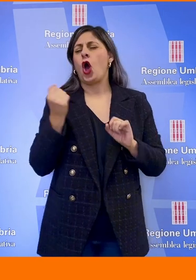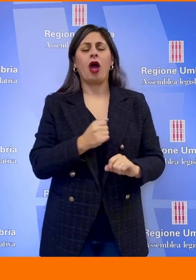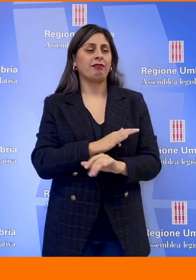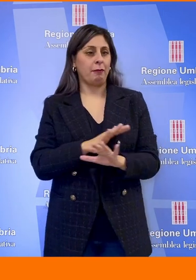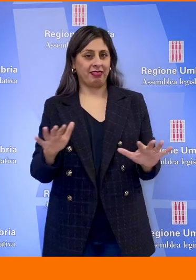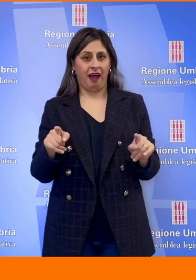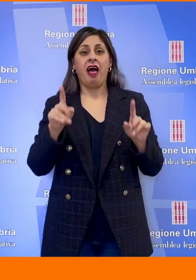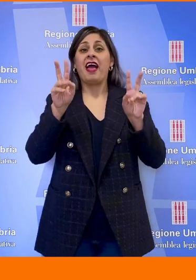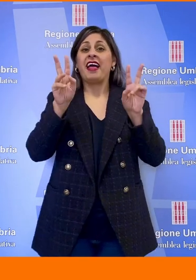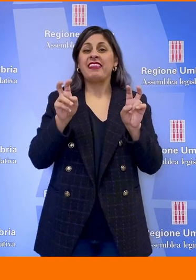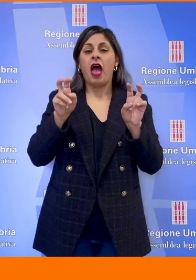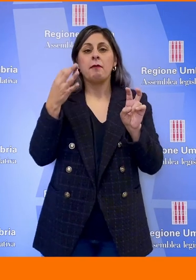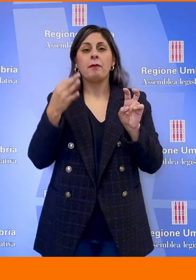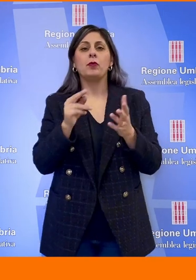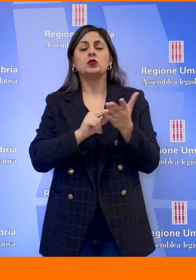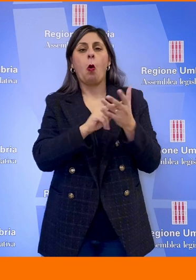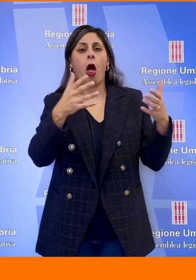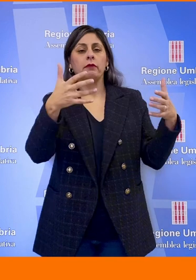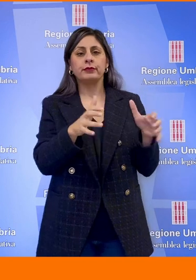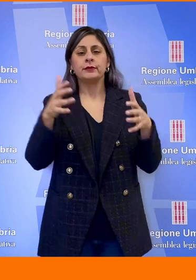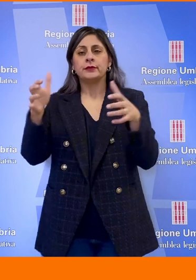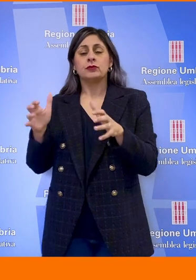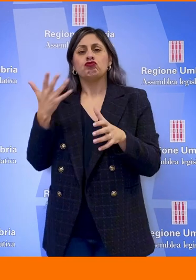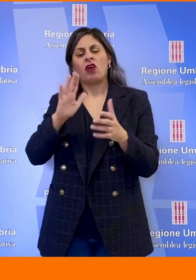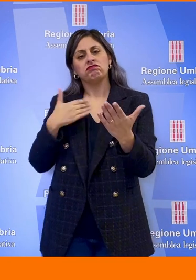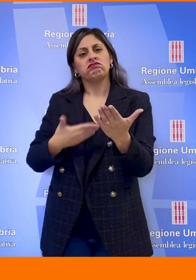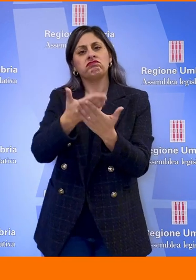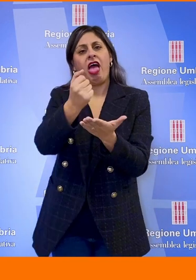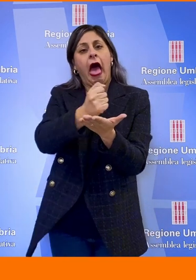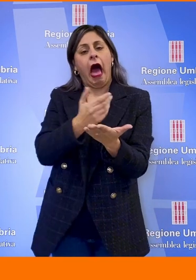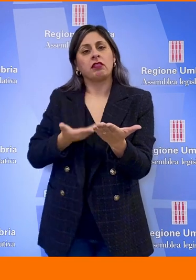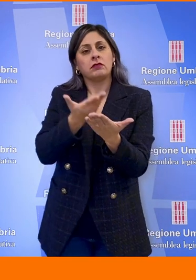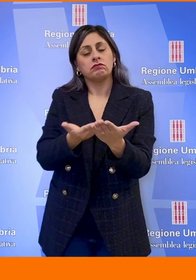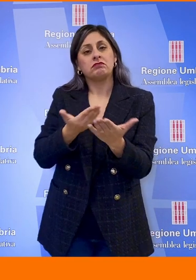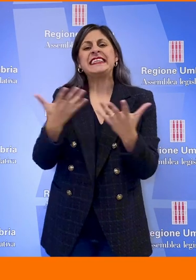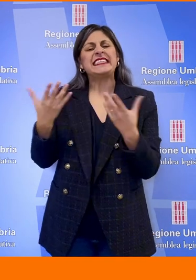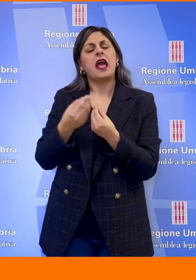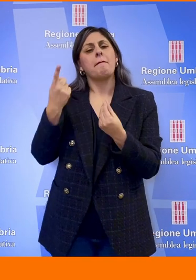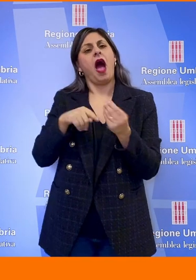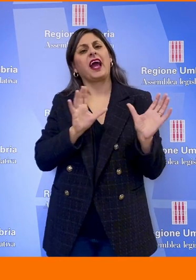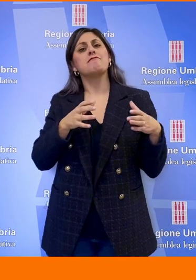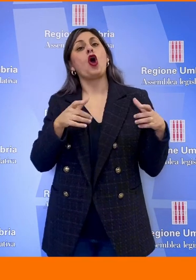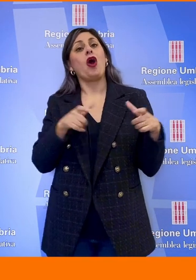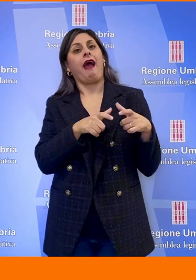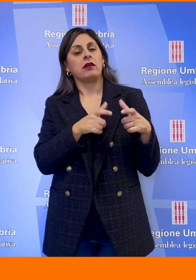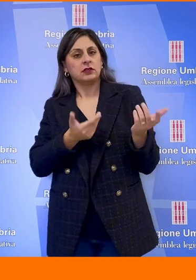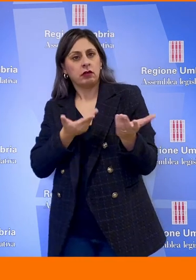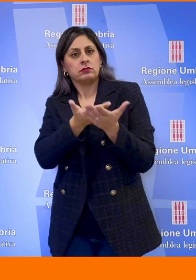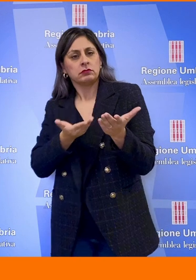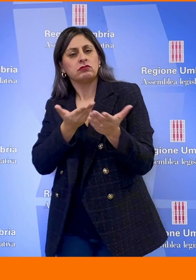tema del dimanzionamento scolastico. Abbiamo presentato alcuni atti anche insieme alle forze di minoranza e riteniamo che sia